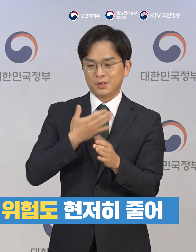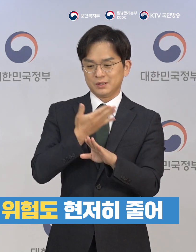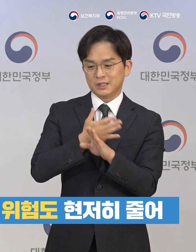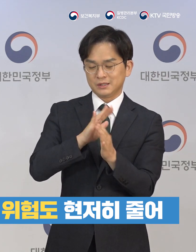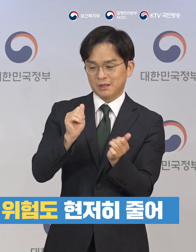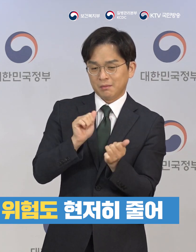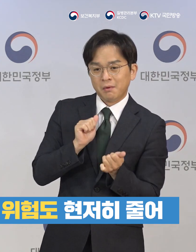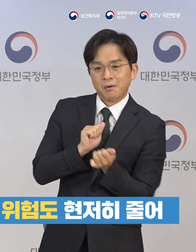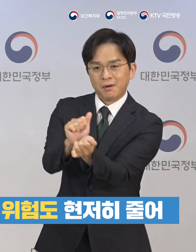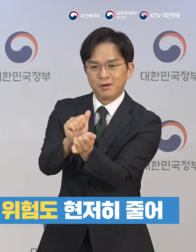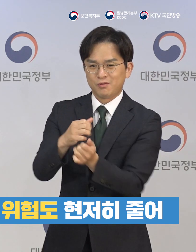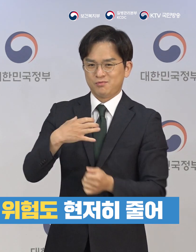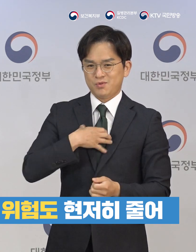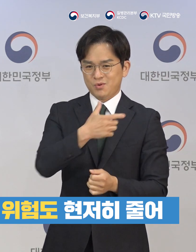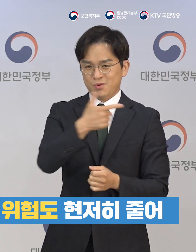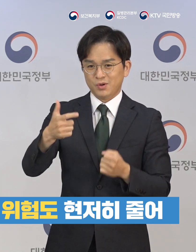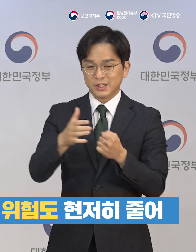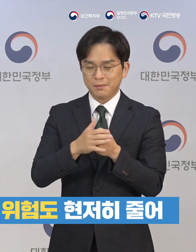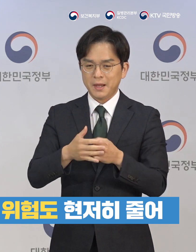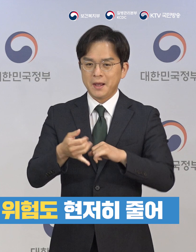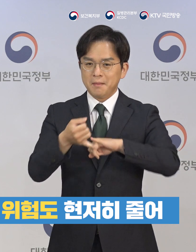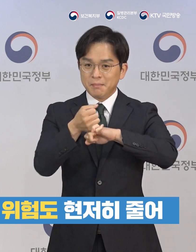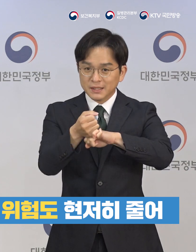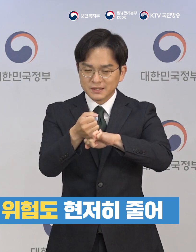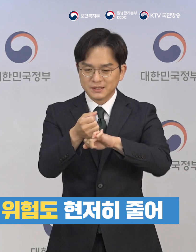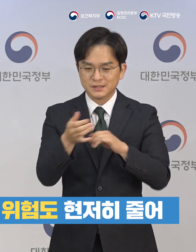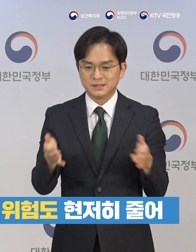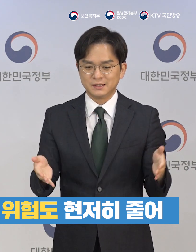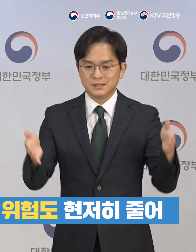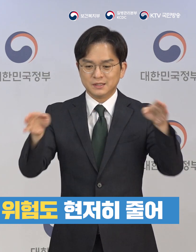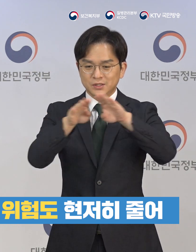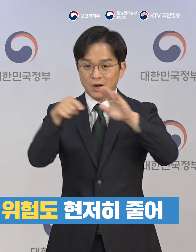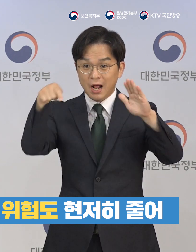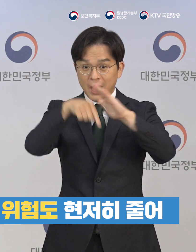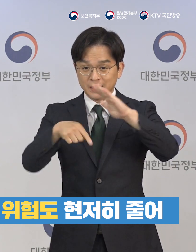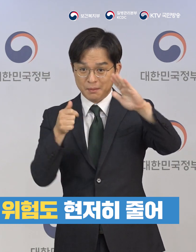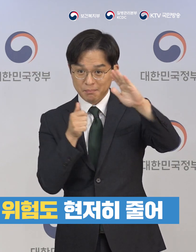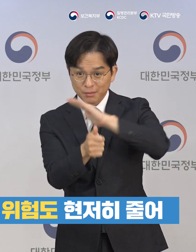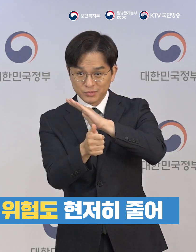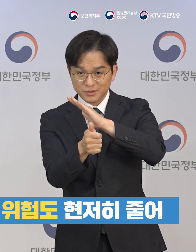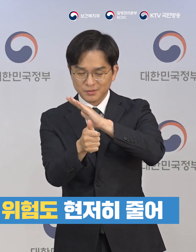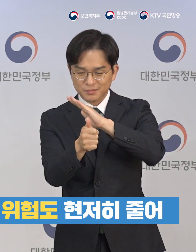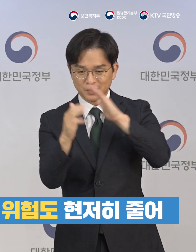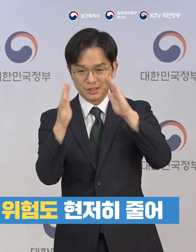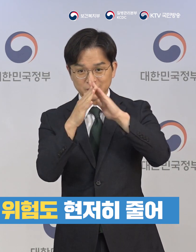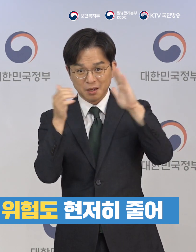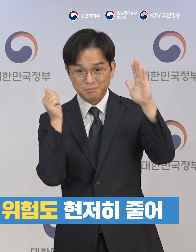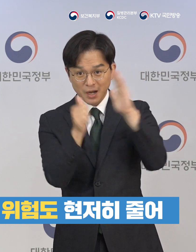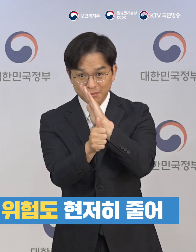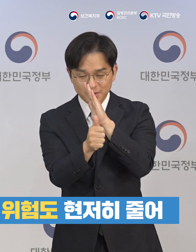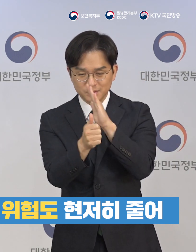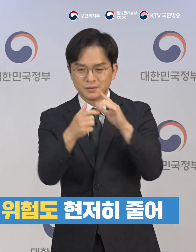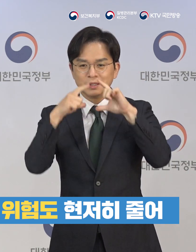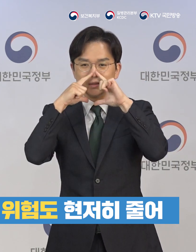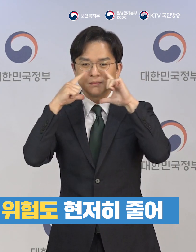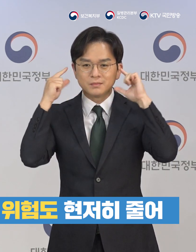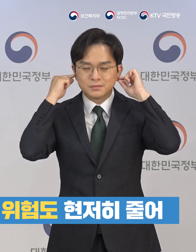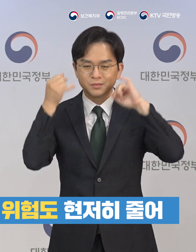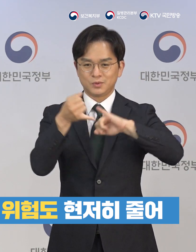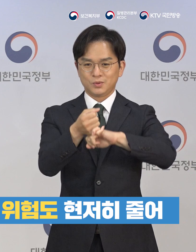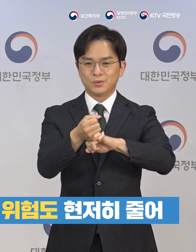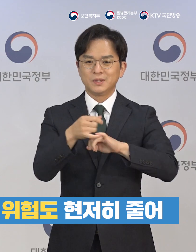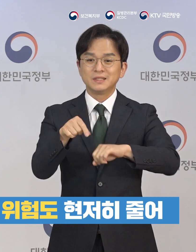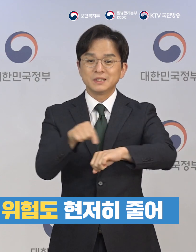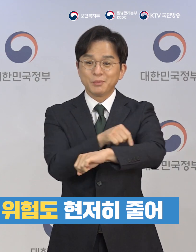숨쉬기 답답한 더위가 찾아왔지만 서로를 위해 반드시 다중이용시설의 실내에서는 마스크를